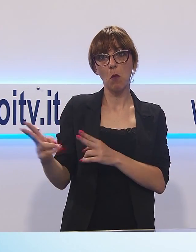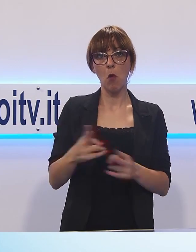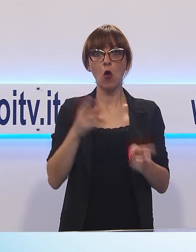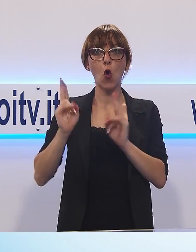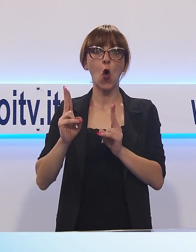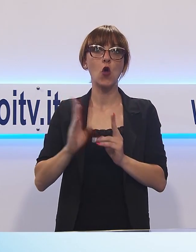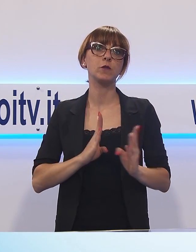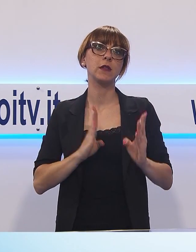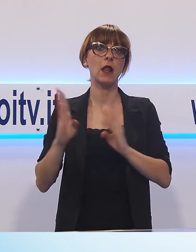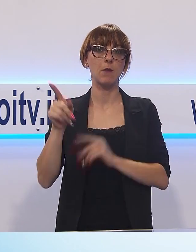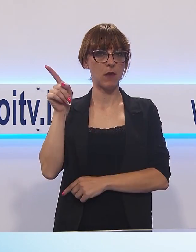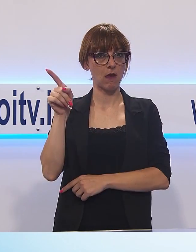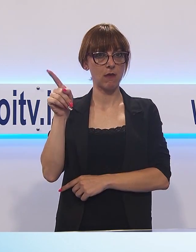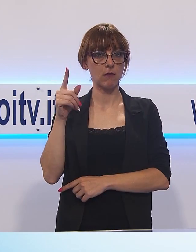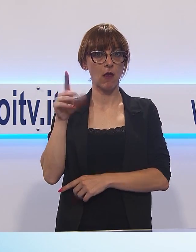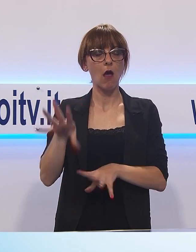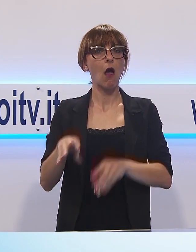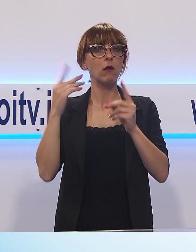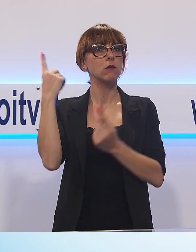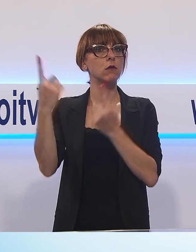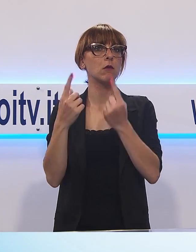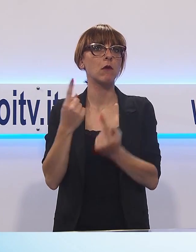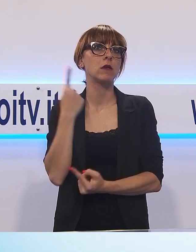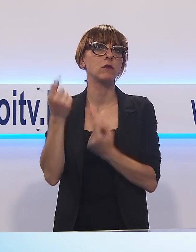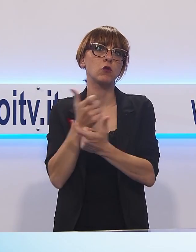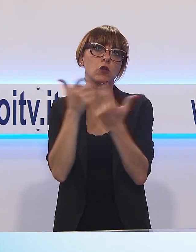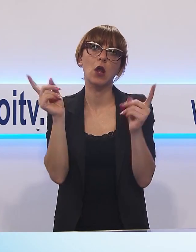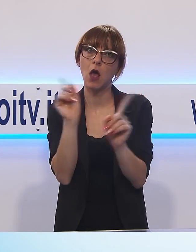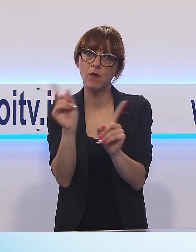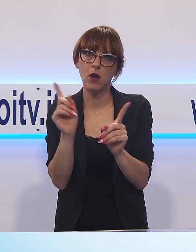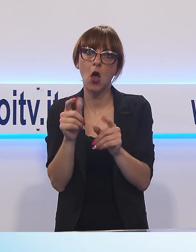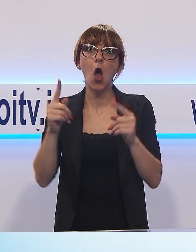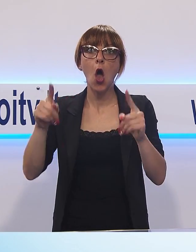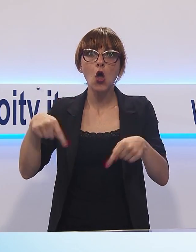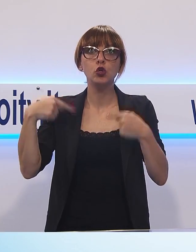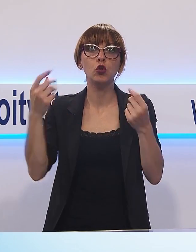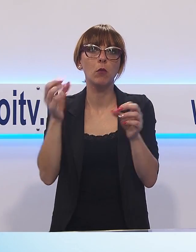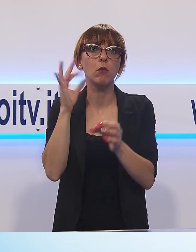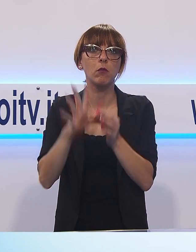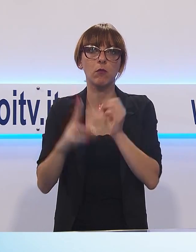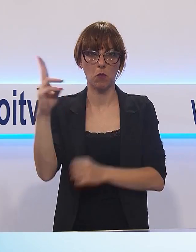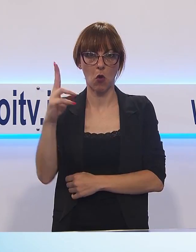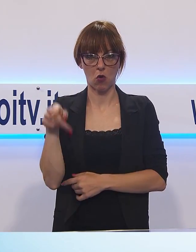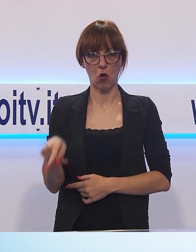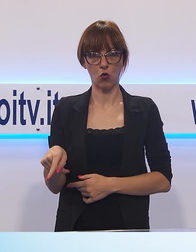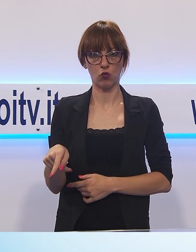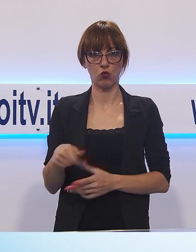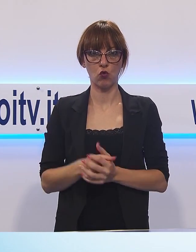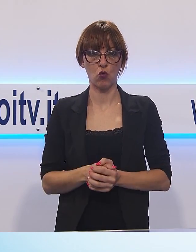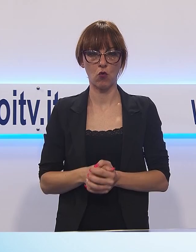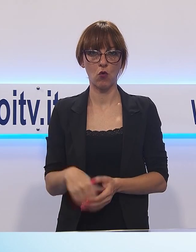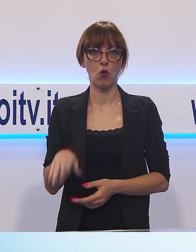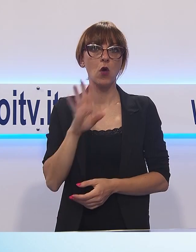Pisa. inizialmente non sembrava in condizioni gravissime, poi però è sopraggiunto il decesso. La caduta dell'uomo dalla Rocca sarebbe stata